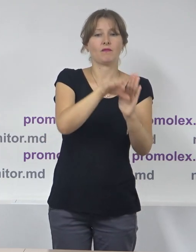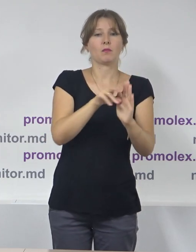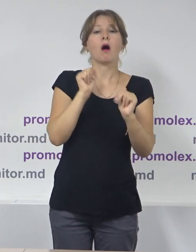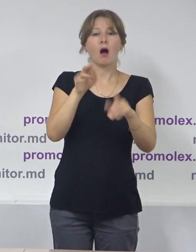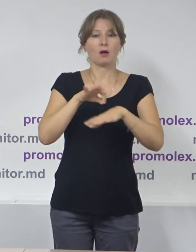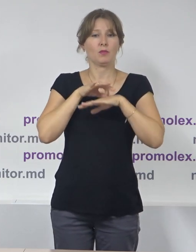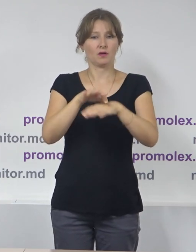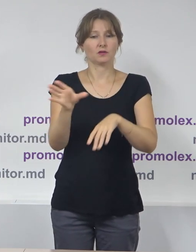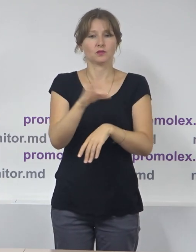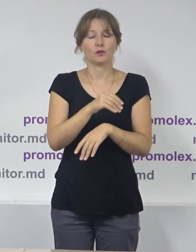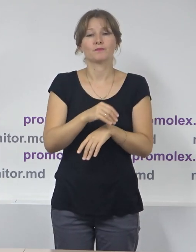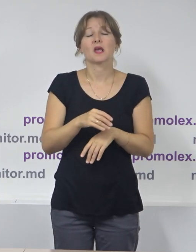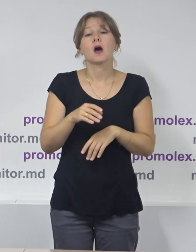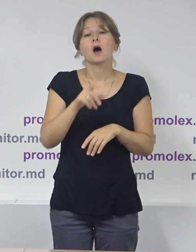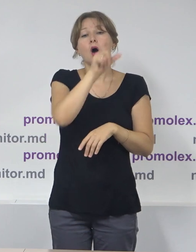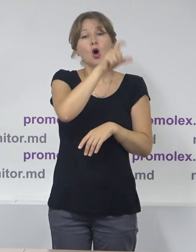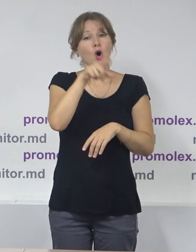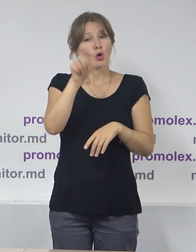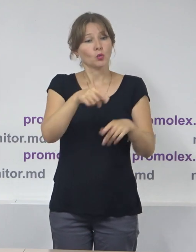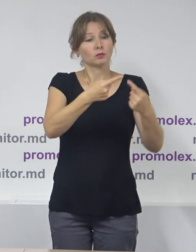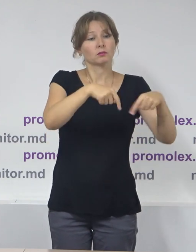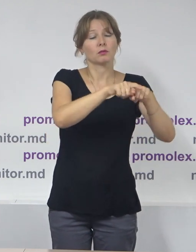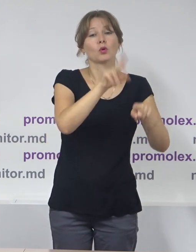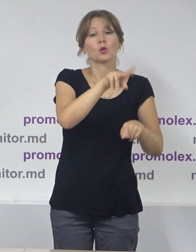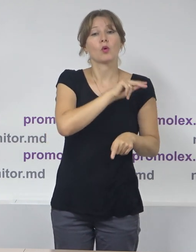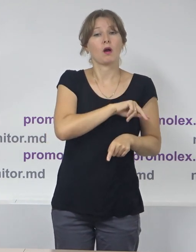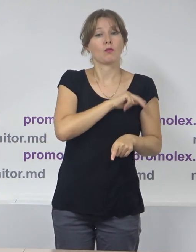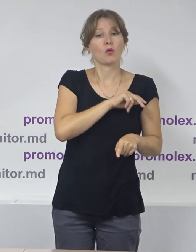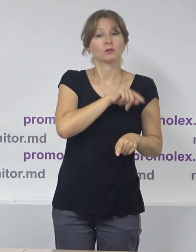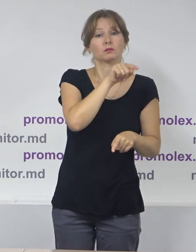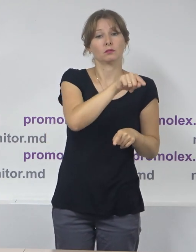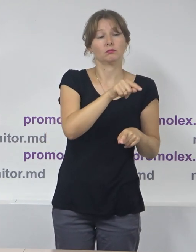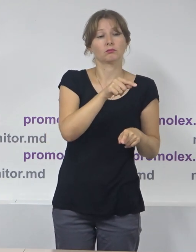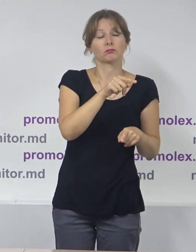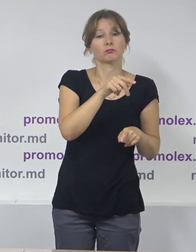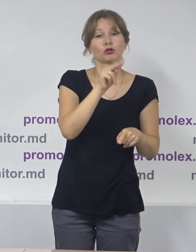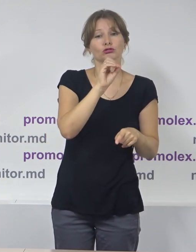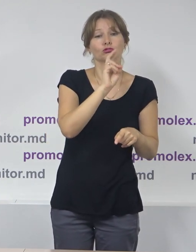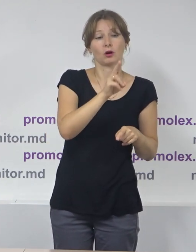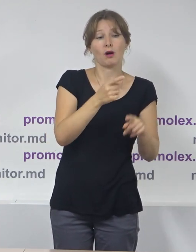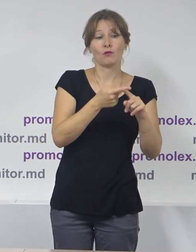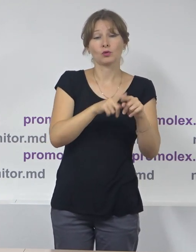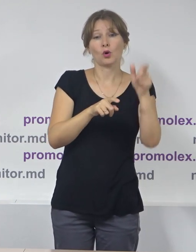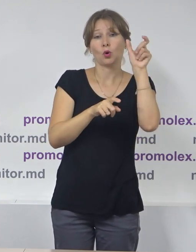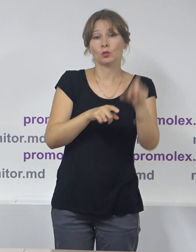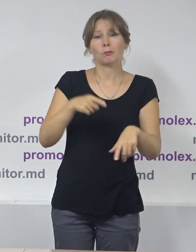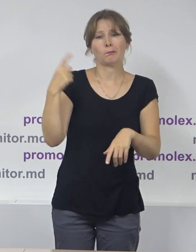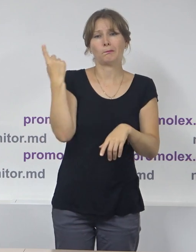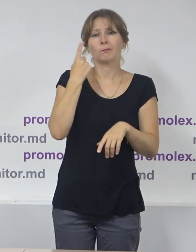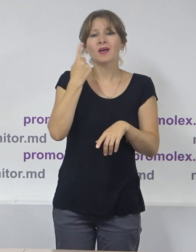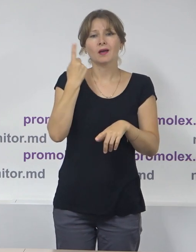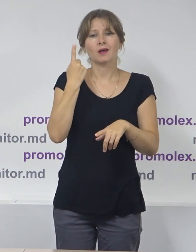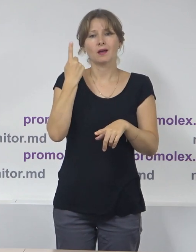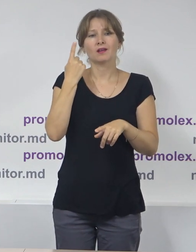Organele electorale. Câteva cuvinte în acest sens. Acest scrutin este primul organizat la nivel național de către actuala